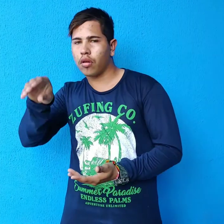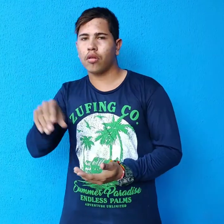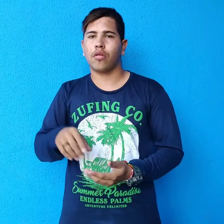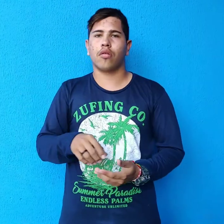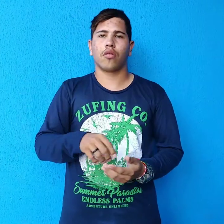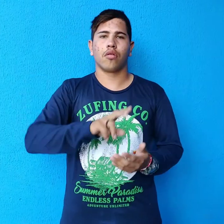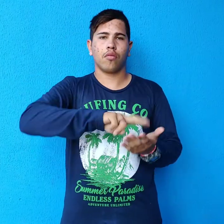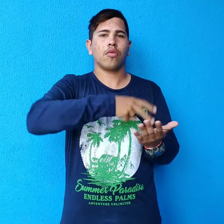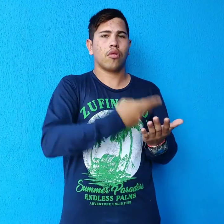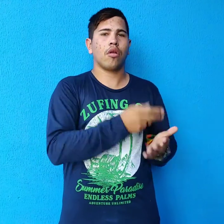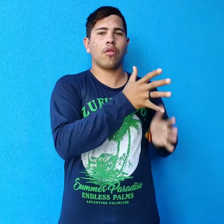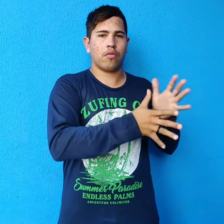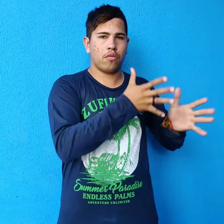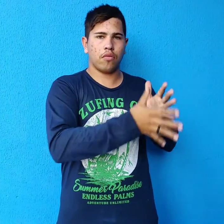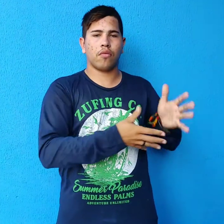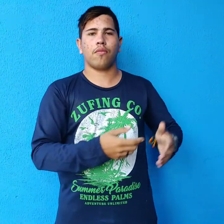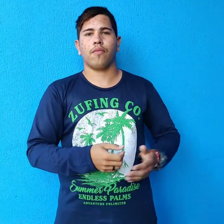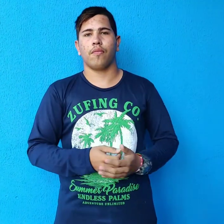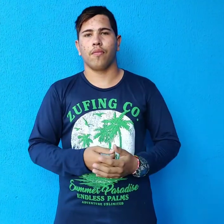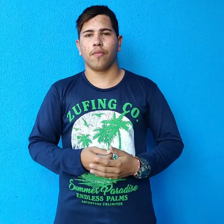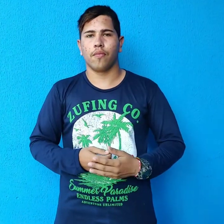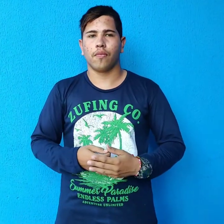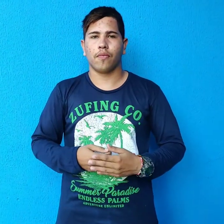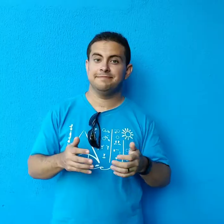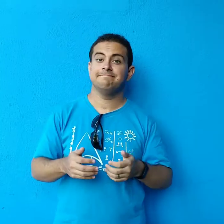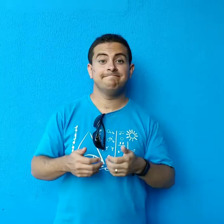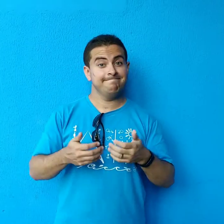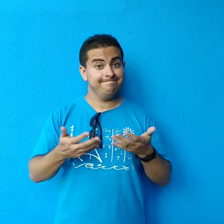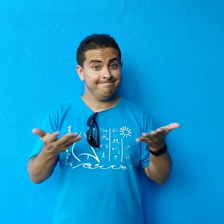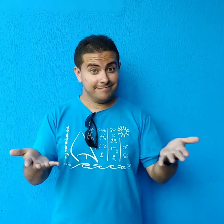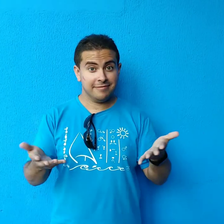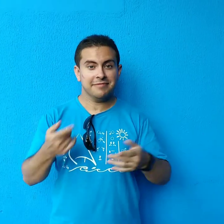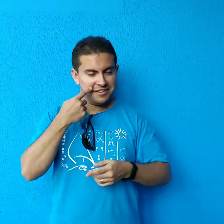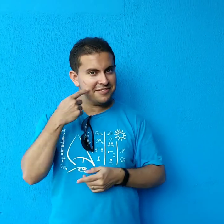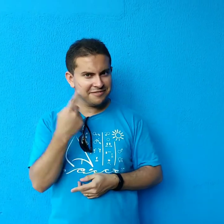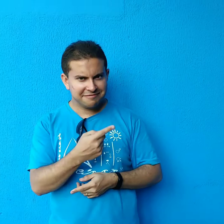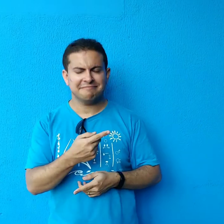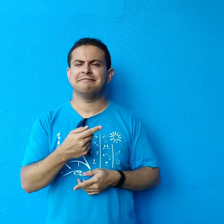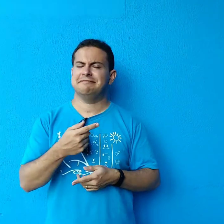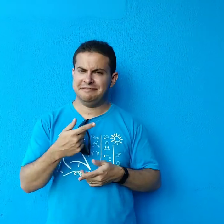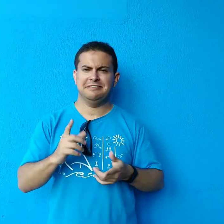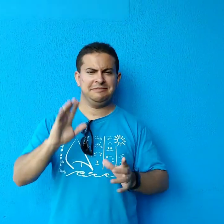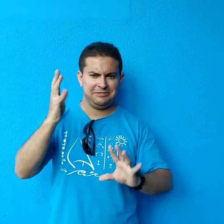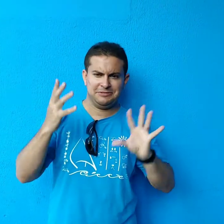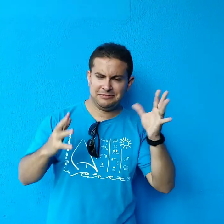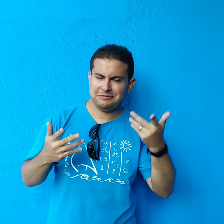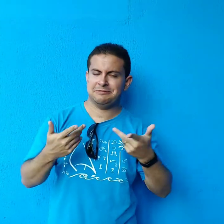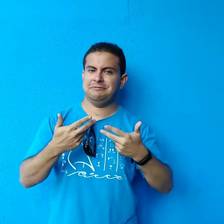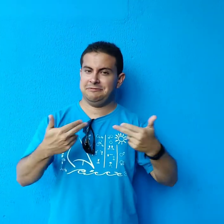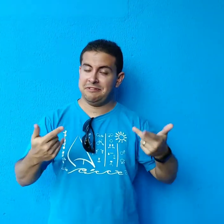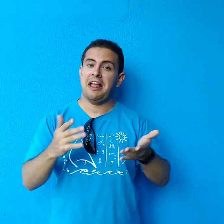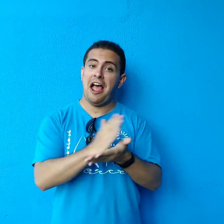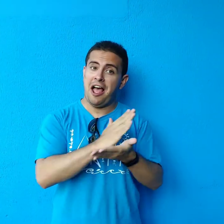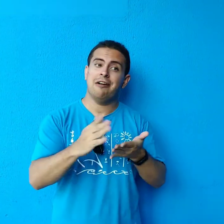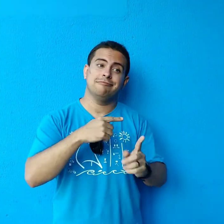tradutor de línguas orais, como também o tradutor de língua de sinais. Então, vocês viram aí, tiveram vários